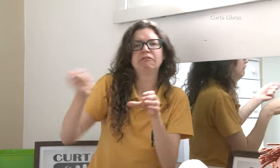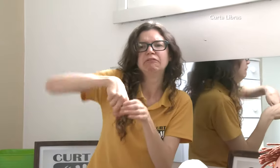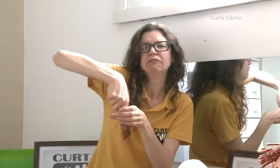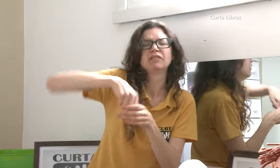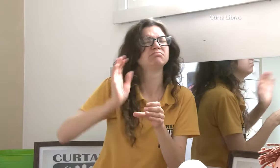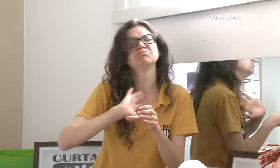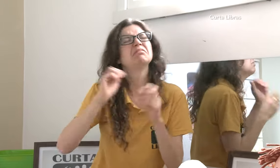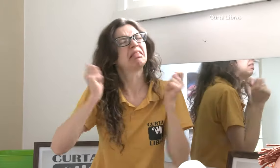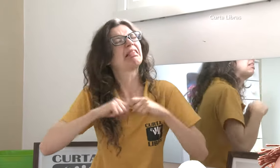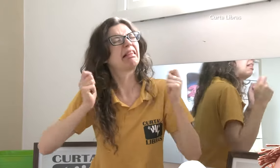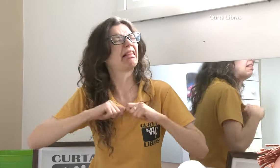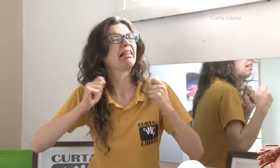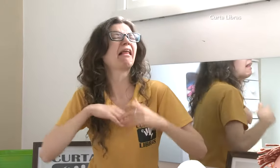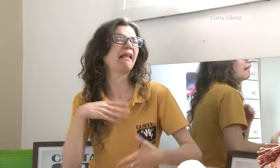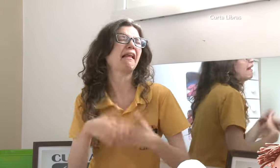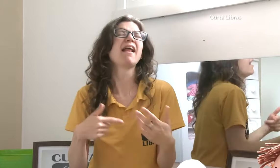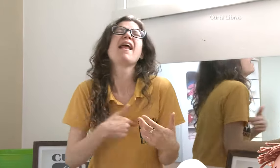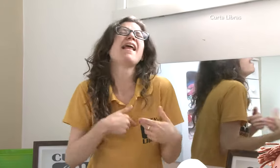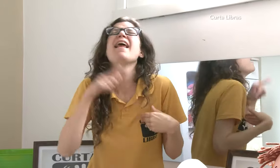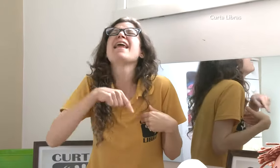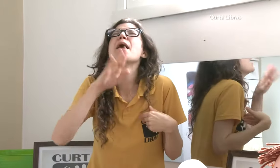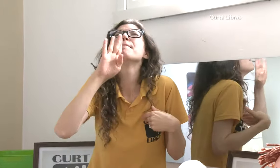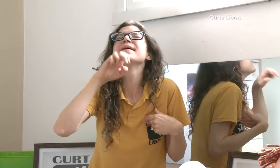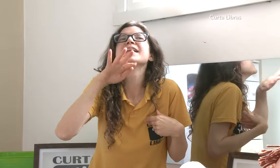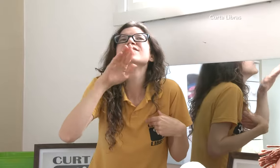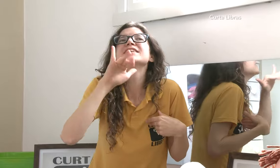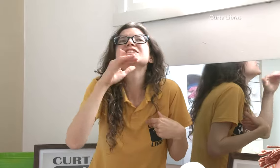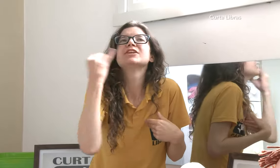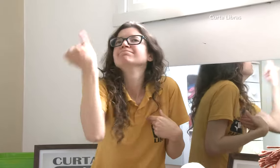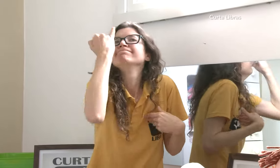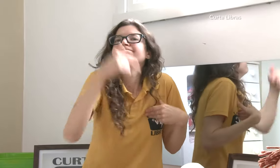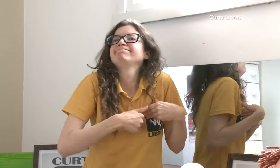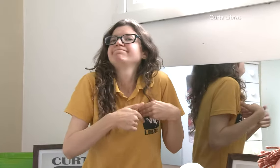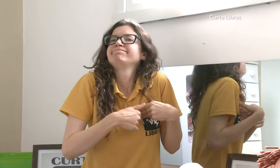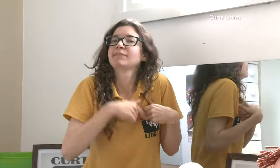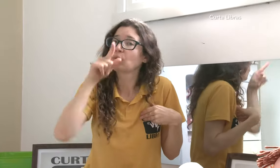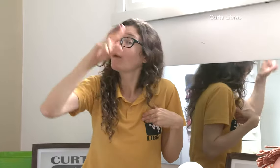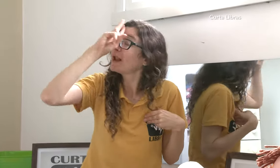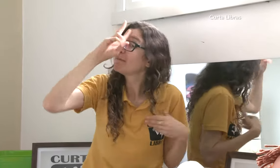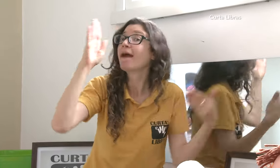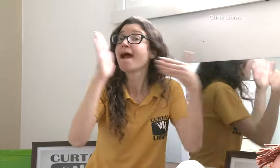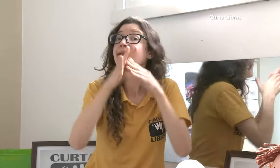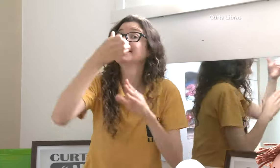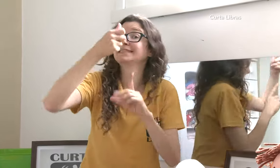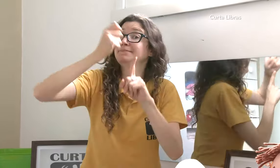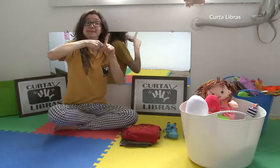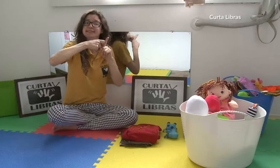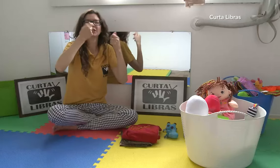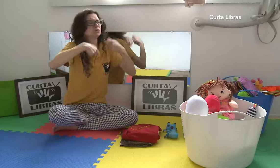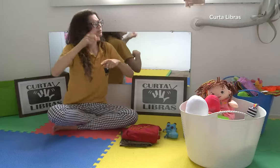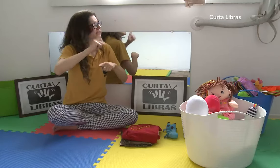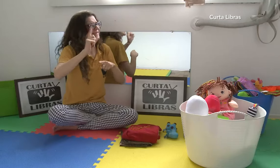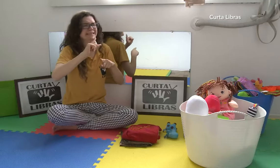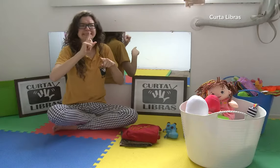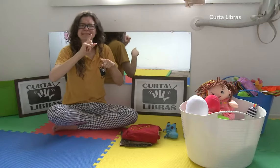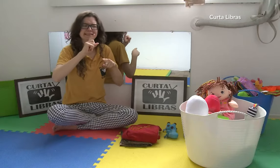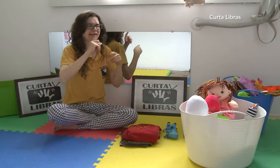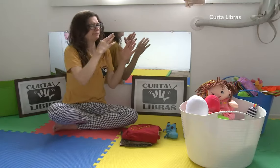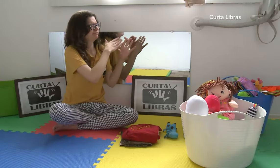vai acontecer por volta dos dois anos de idade. Não é necessário oferecer complemento para o bebê. Apenas o leite materno já